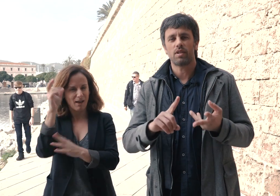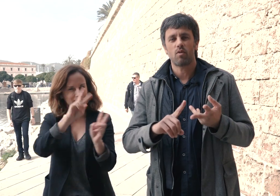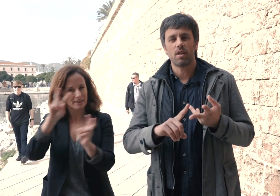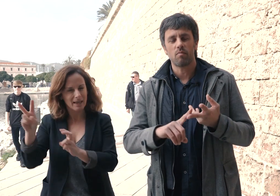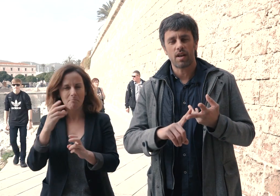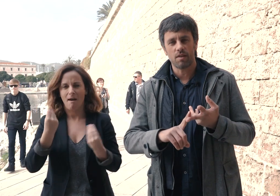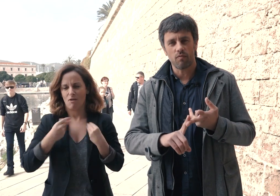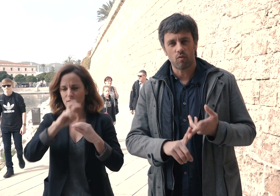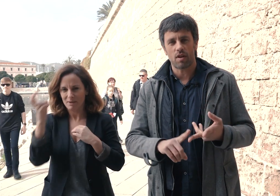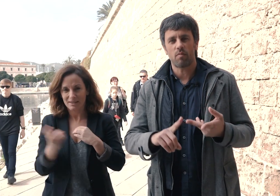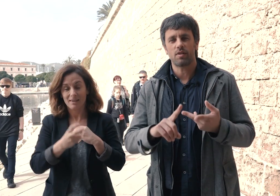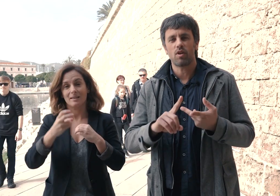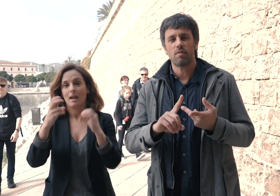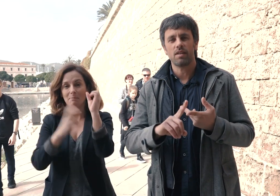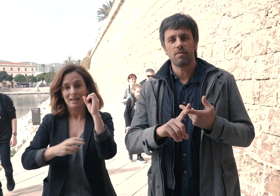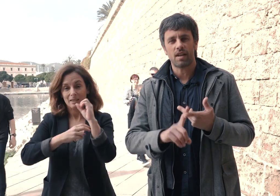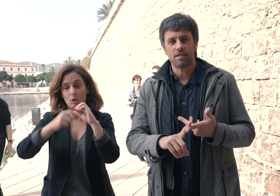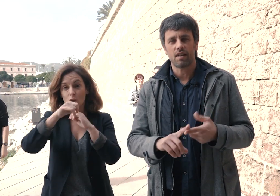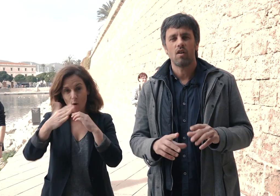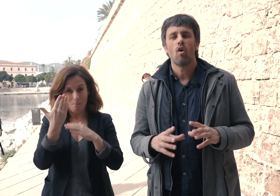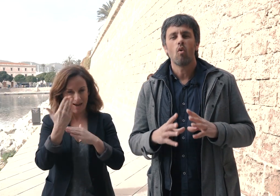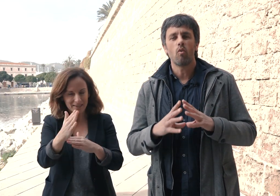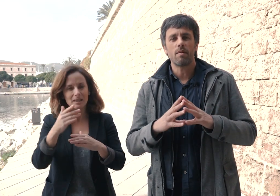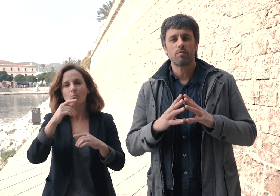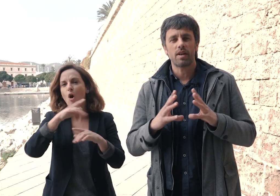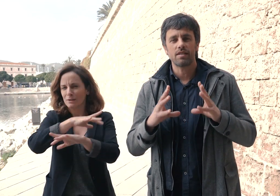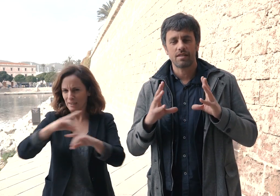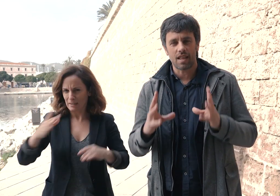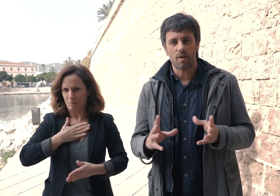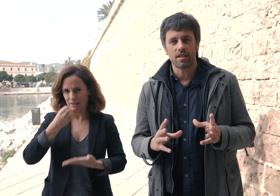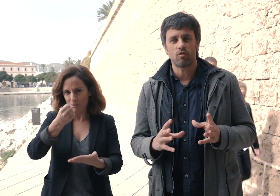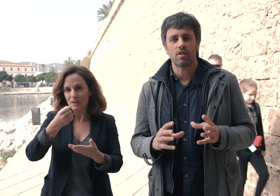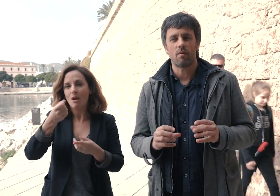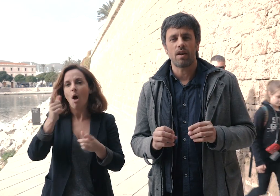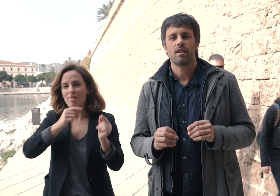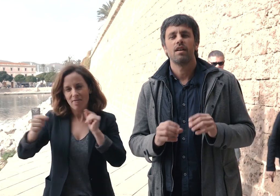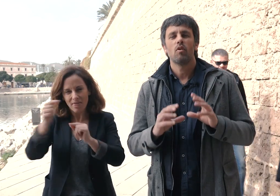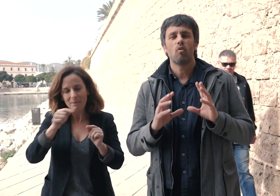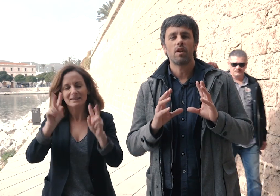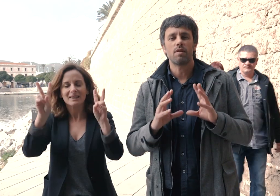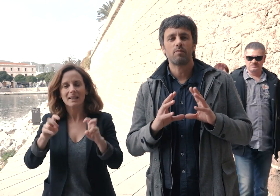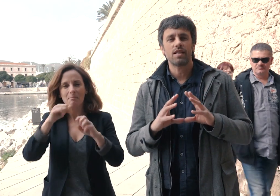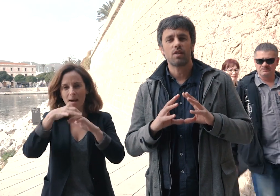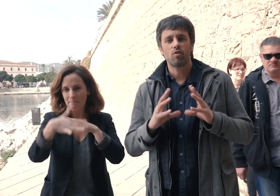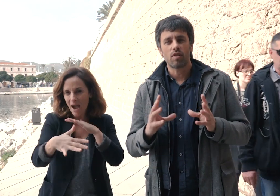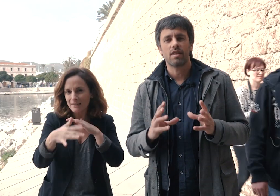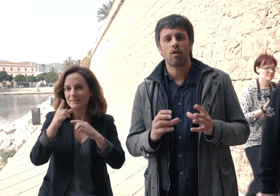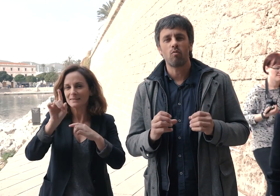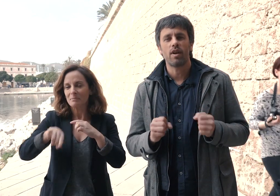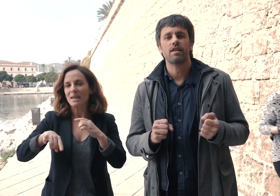patrimoni marítim flotant, patrimoni marítim terrestre. Obrirem espais de debat en torn de la mar, obrirem espais en torn de com volem que